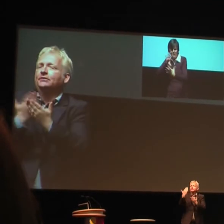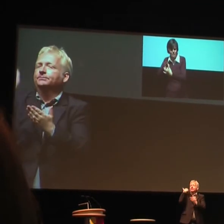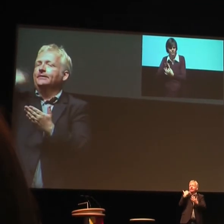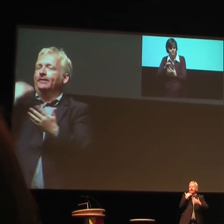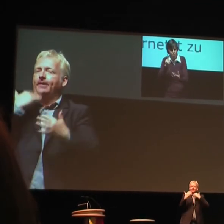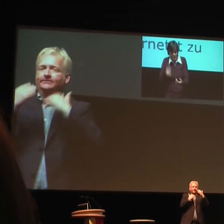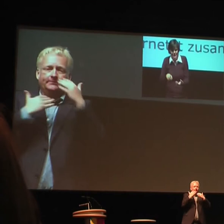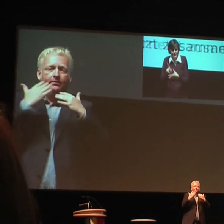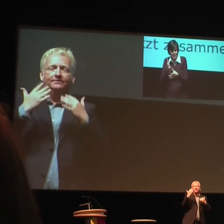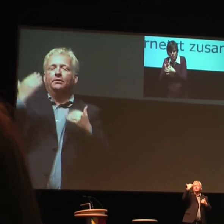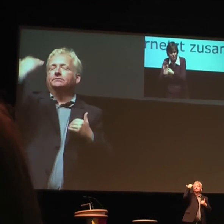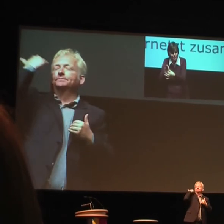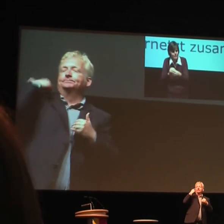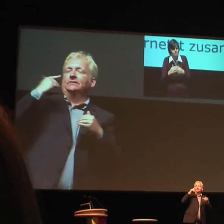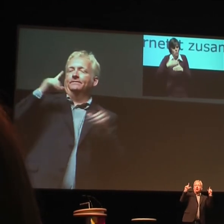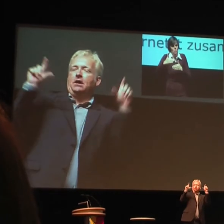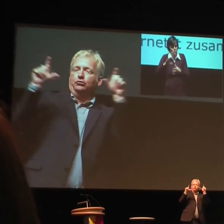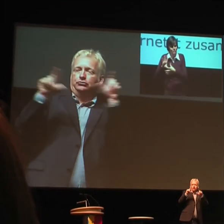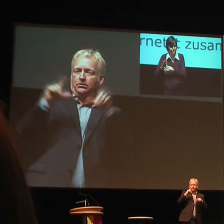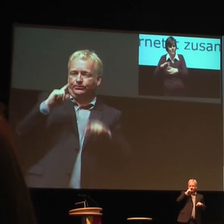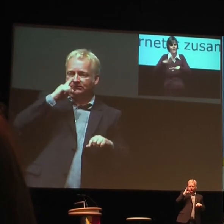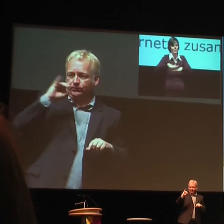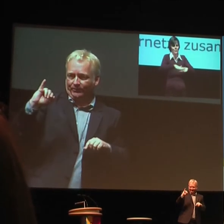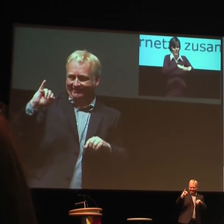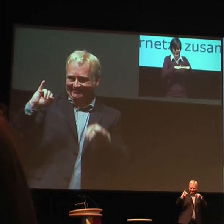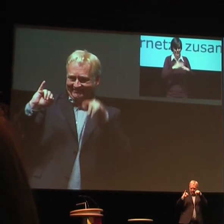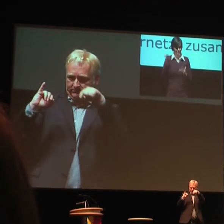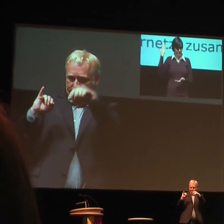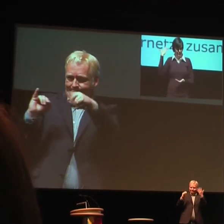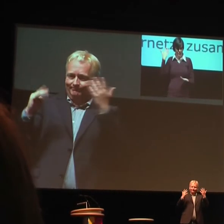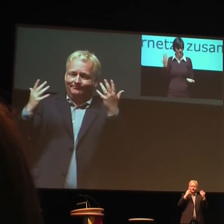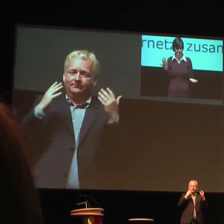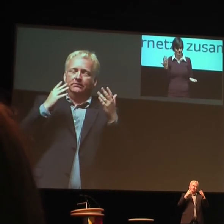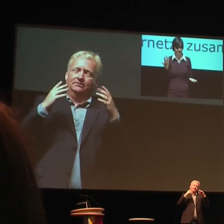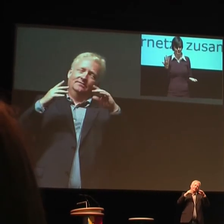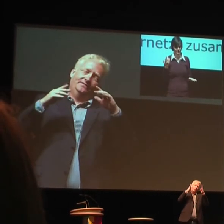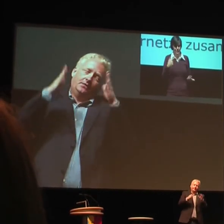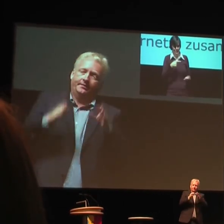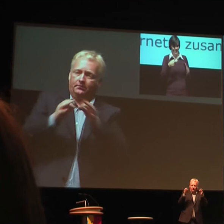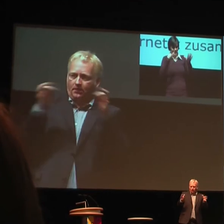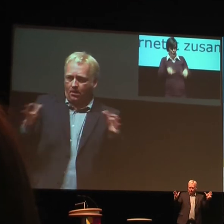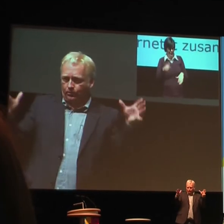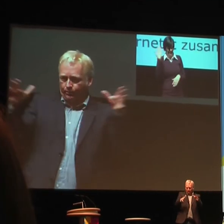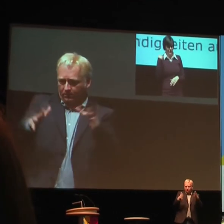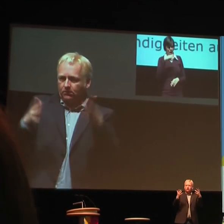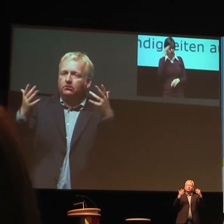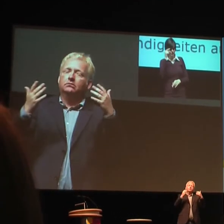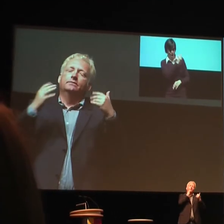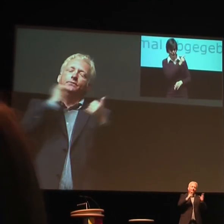Und dafür brauchen wir solche Treffen. Ich habe ja schon von der Veranstaltung im Juni erzählt, von der Fachtagung.